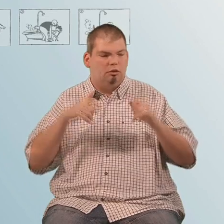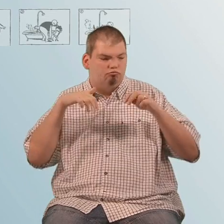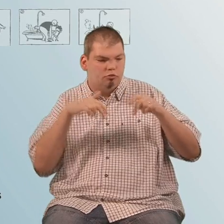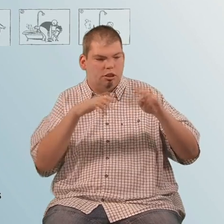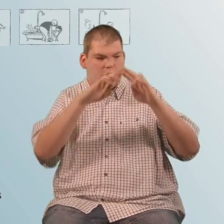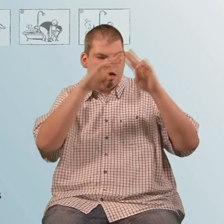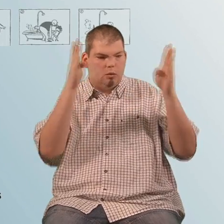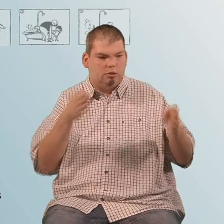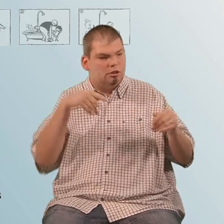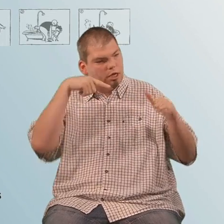Und geht ins Haus.